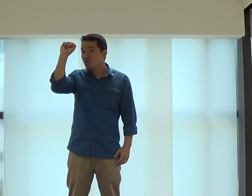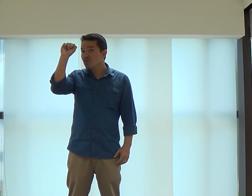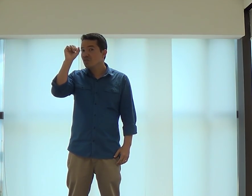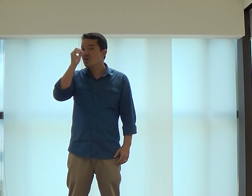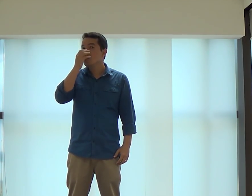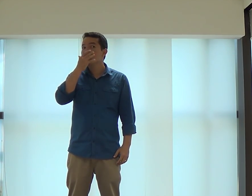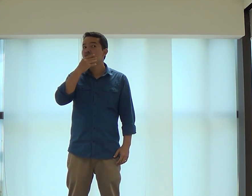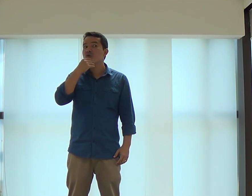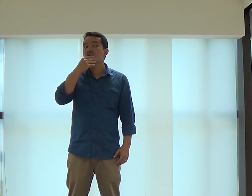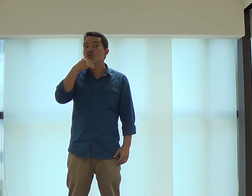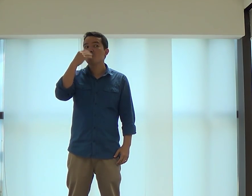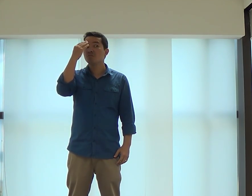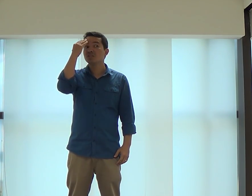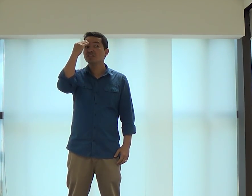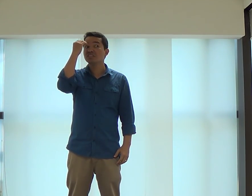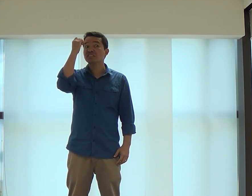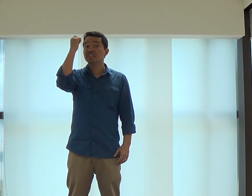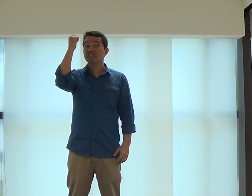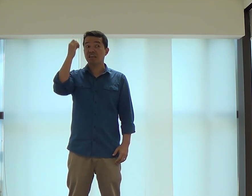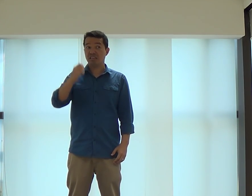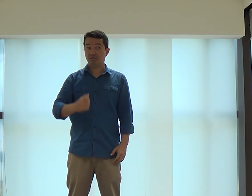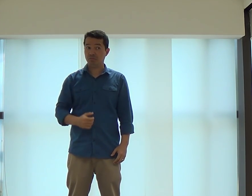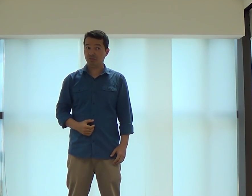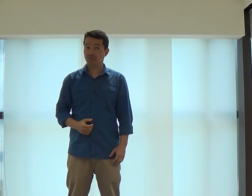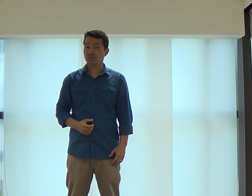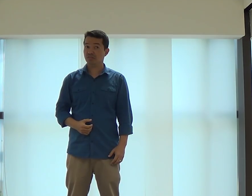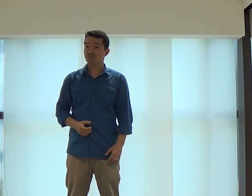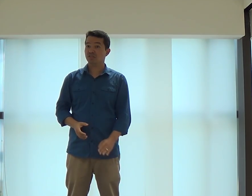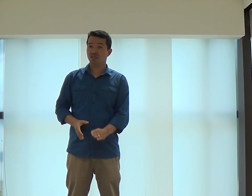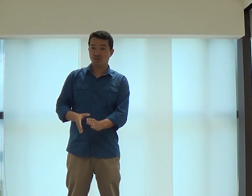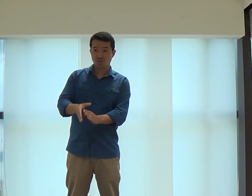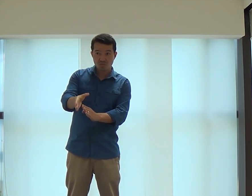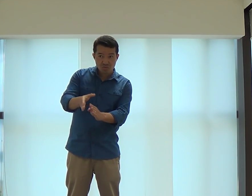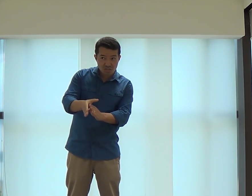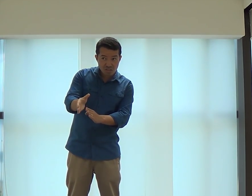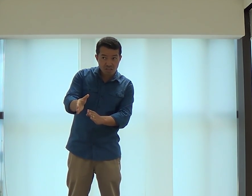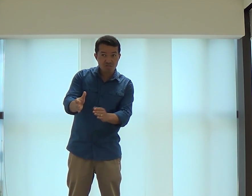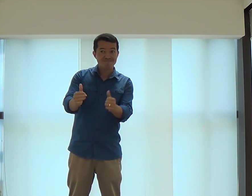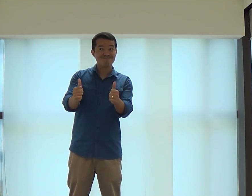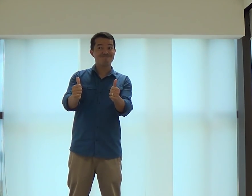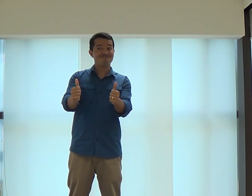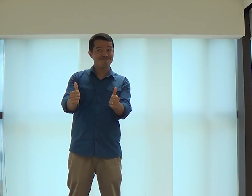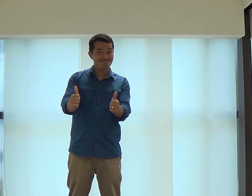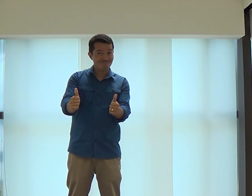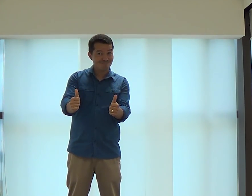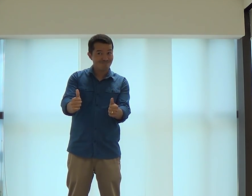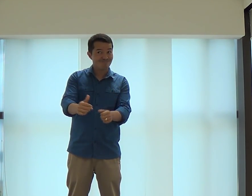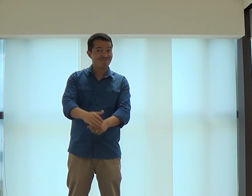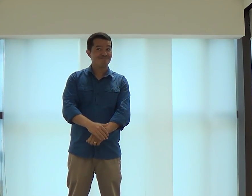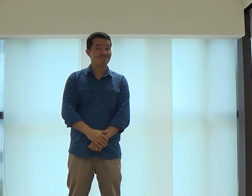O rei Salomão. Ele era um homem muito sábio. E ele está aconselhando vocês.